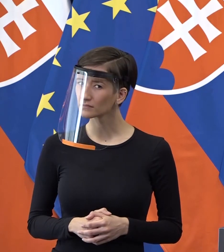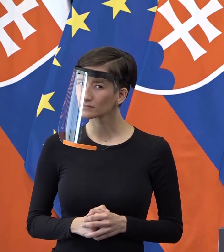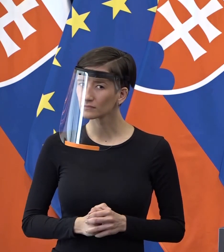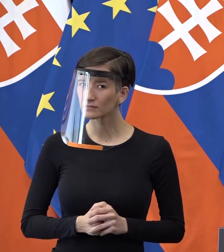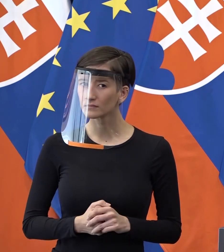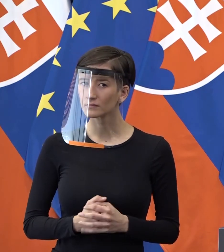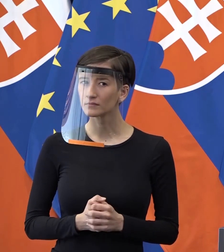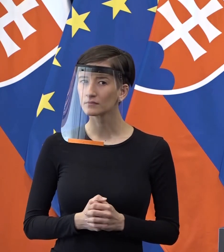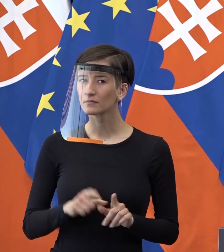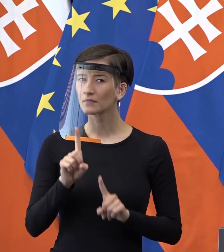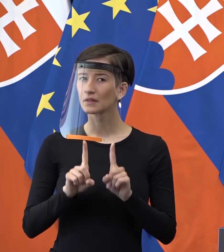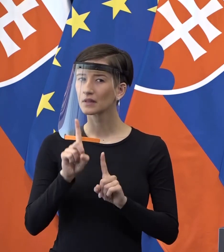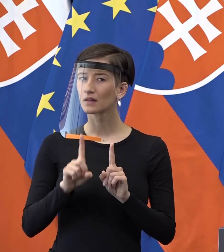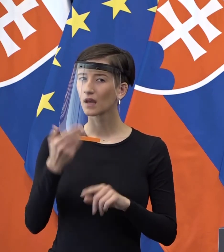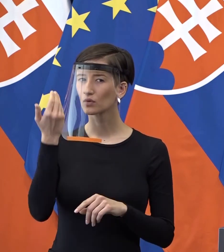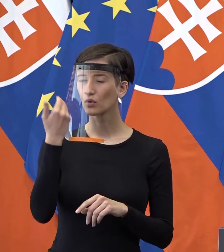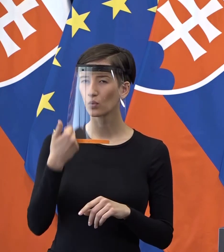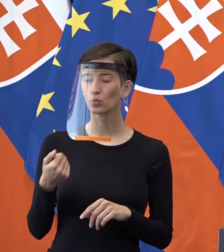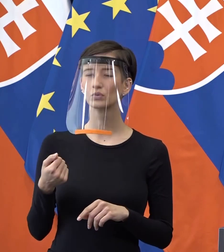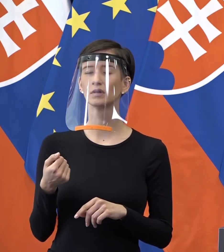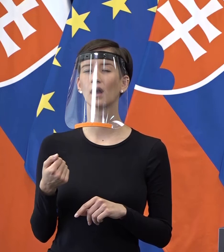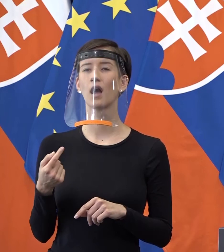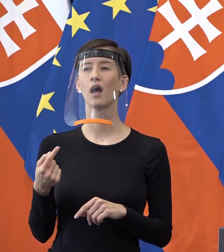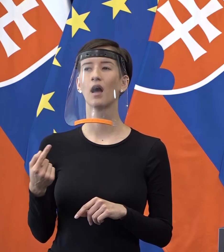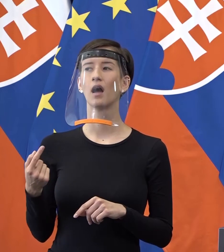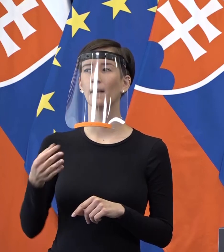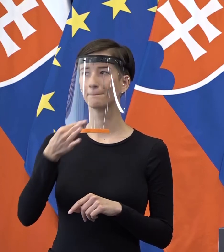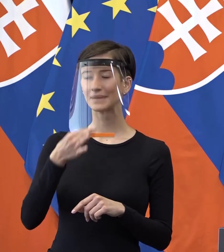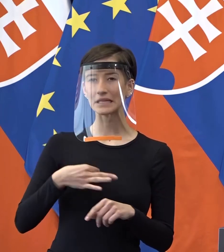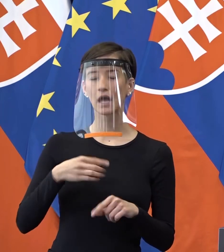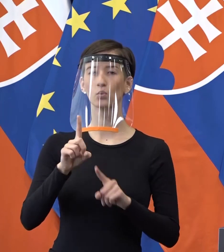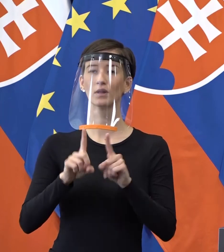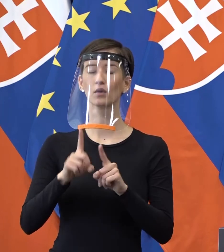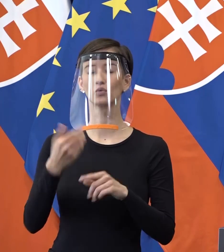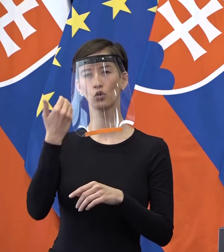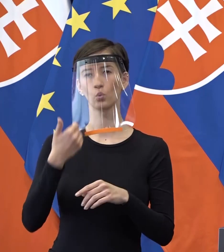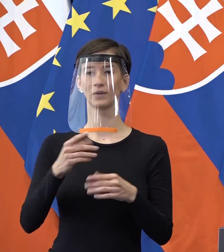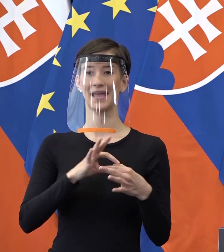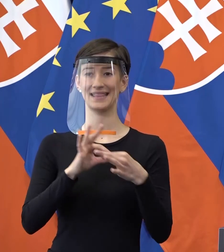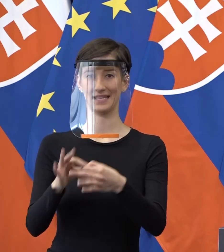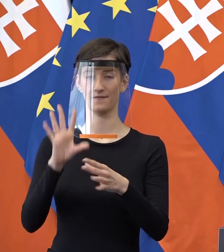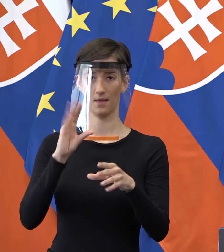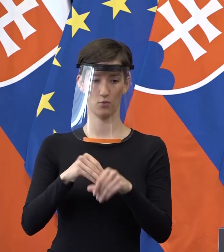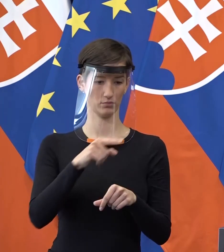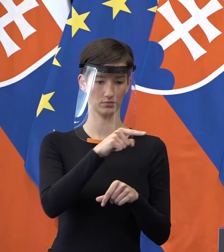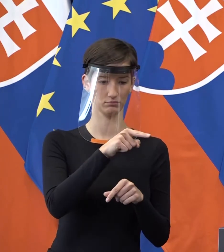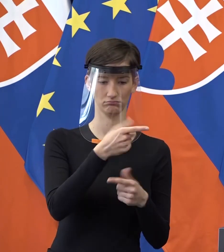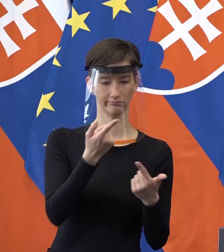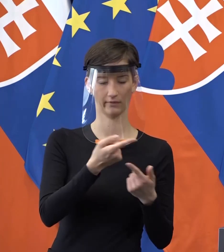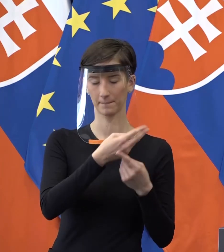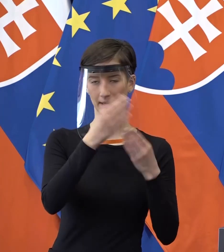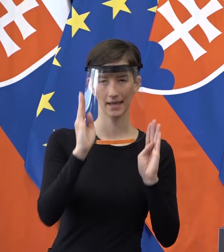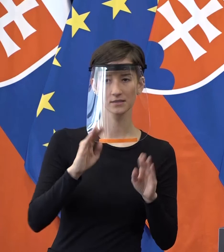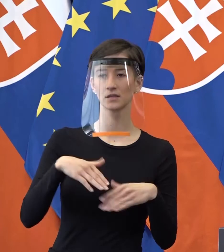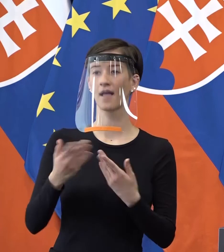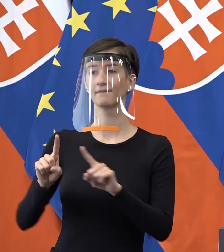adrese, ako mám napríklad na občianskom preukáze. Čiže čo títo ľudia majú mať napríklad pri sebe? to opatrovanie? sú proste veľa takých praktických otázov,